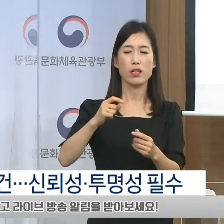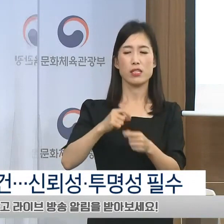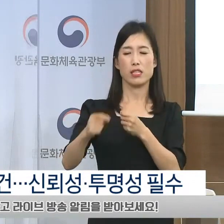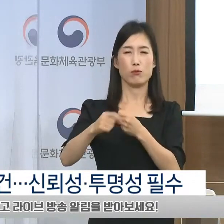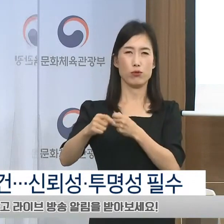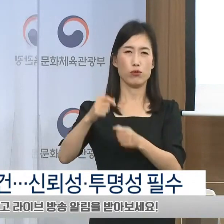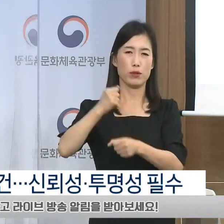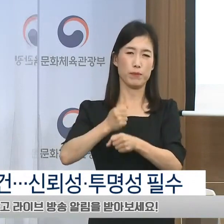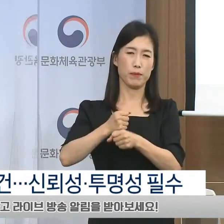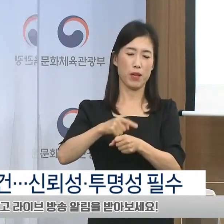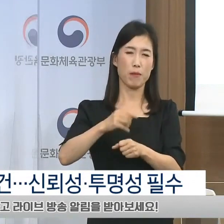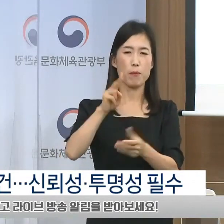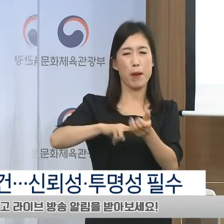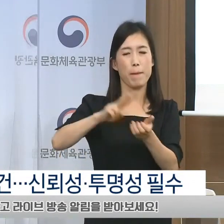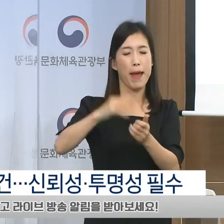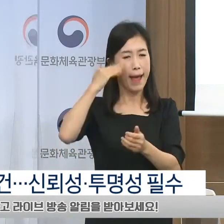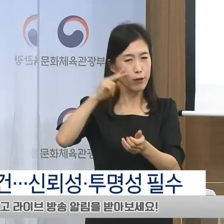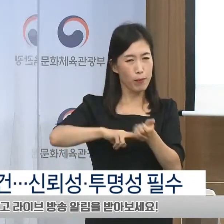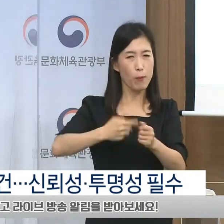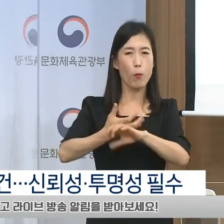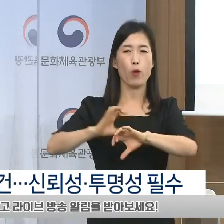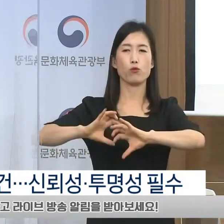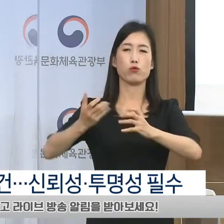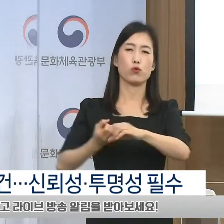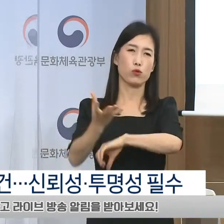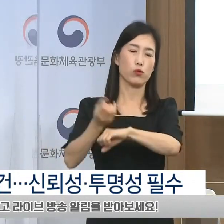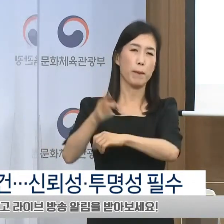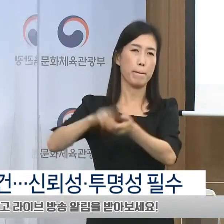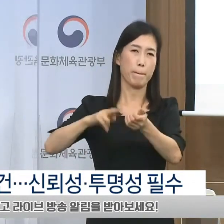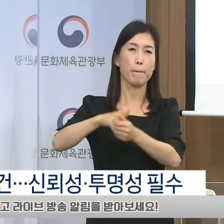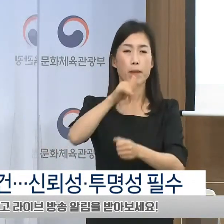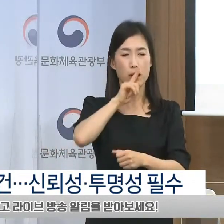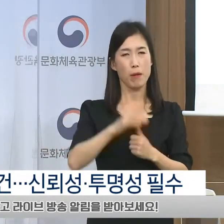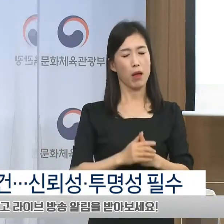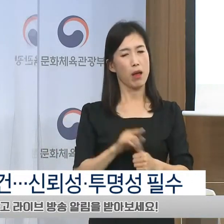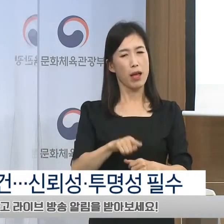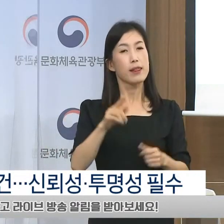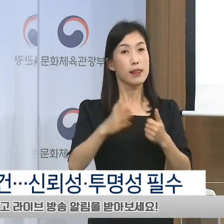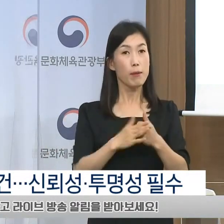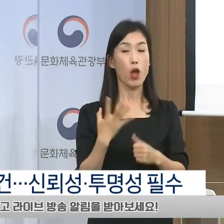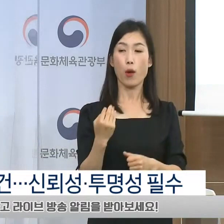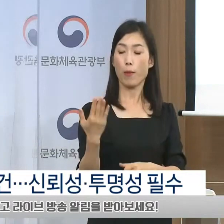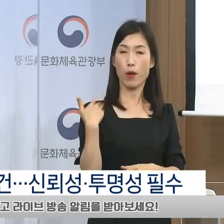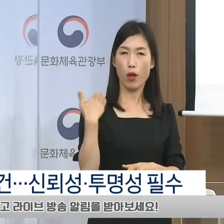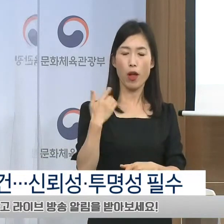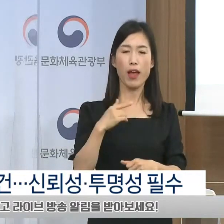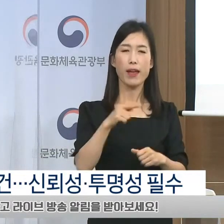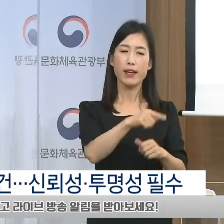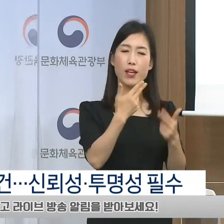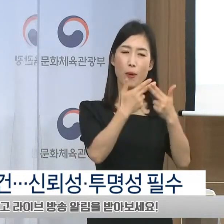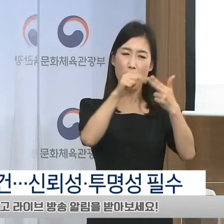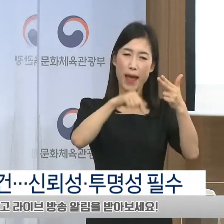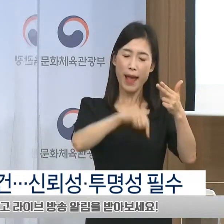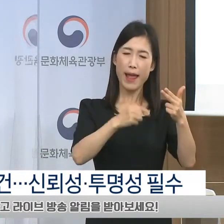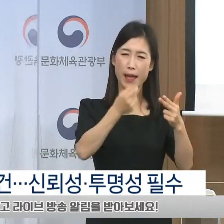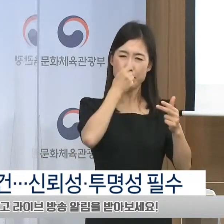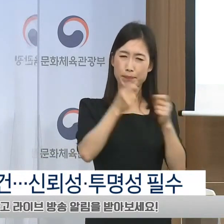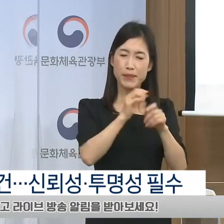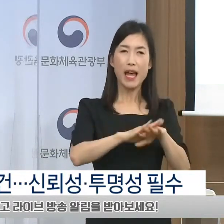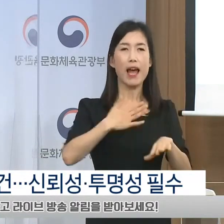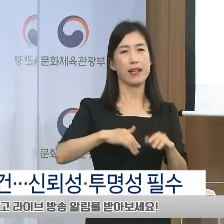최근 한 언론 보도에서는 독자에게 배달되지 않은 새 한국 신문지가 태국 등